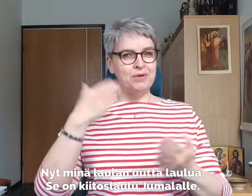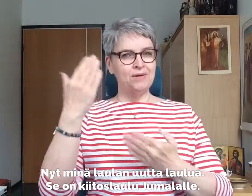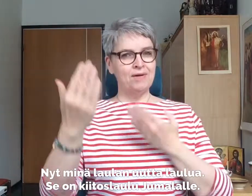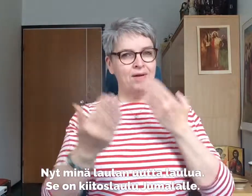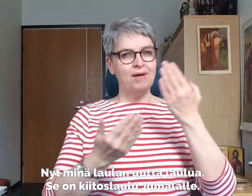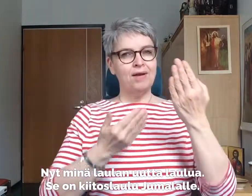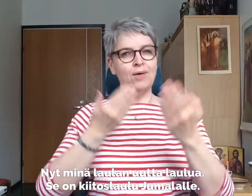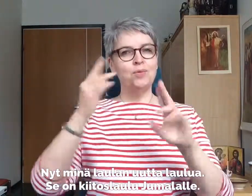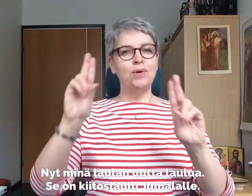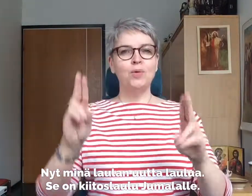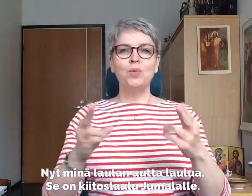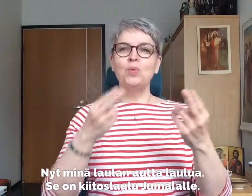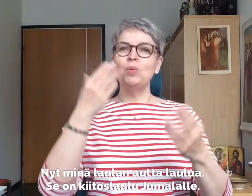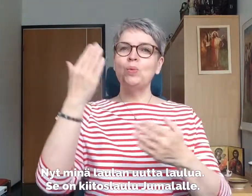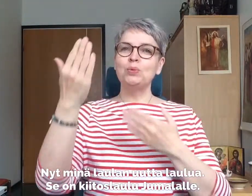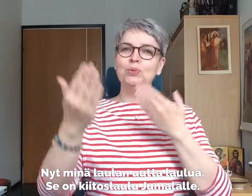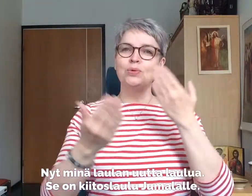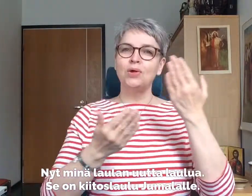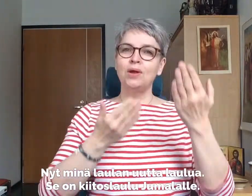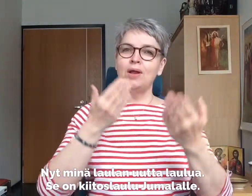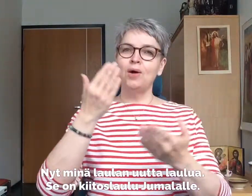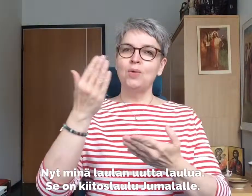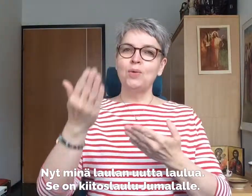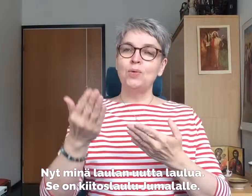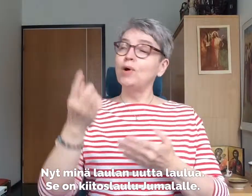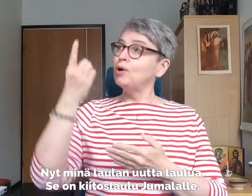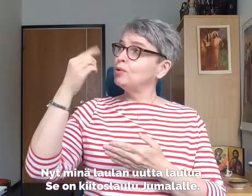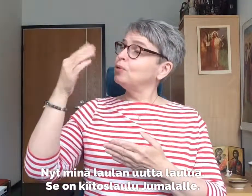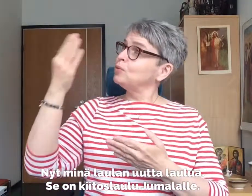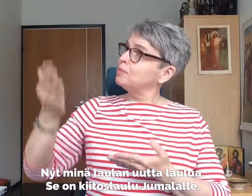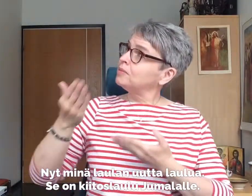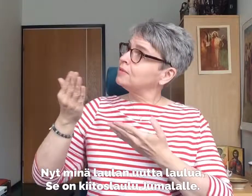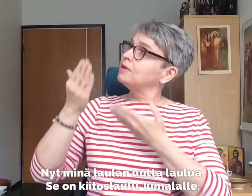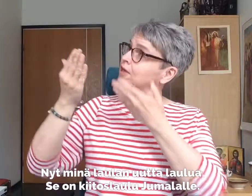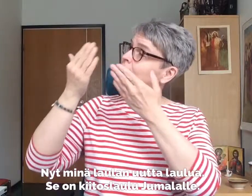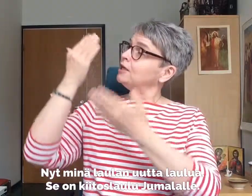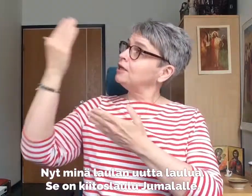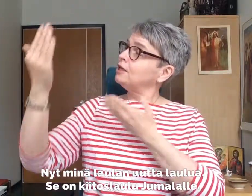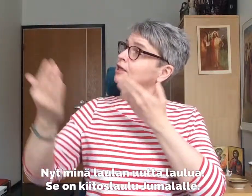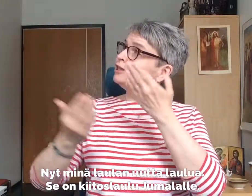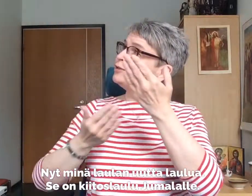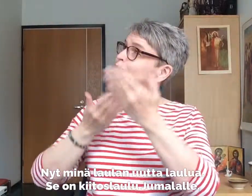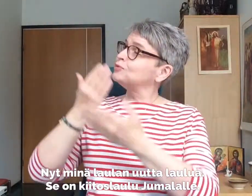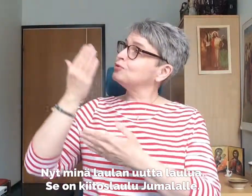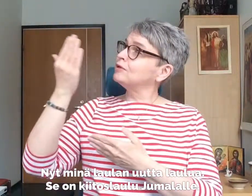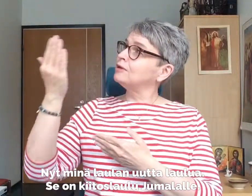Nyt minä laulan uutta laulua. Se on kiitoslaulu Jumalalle.